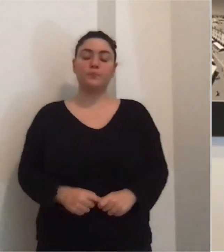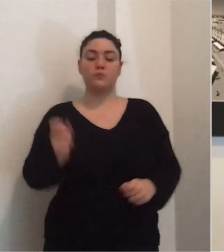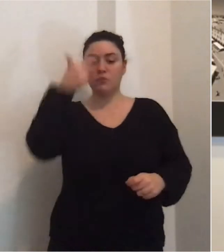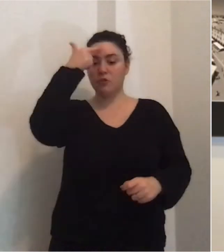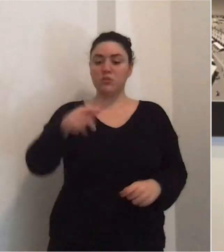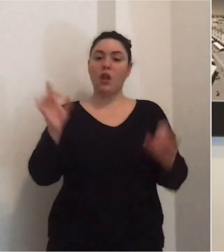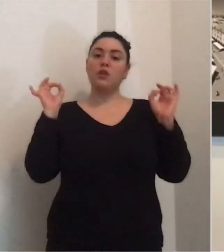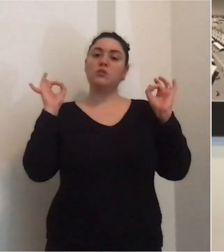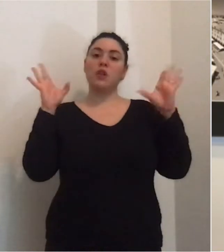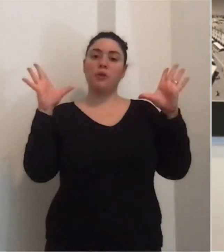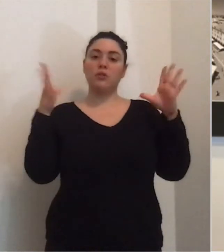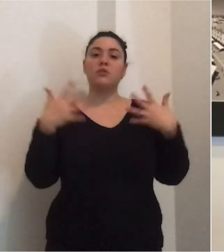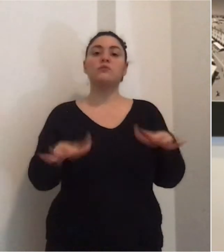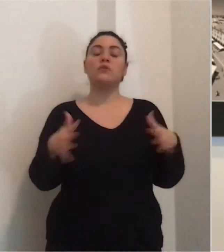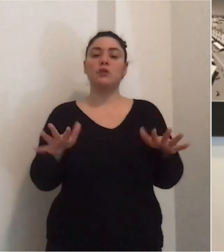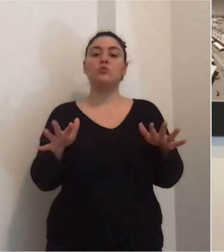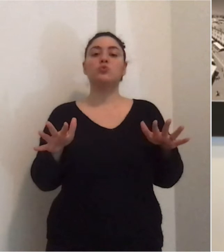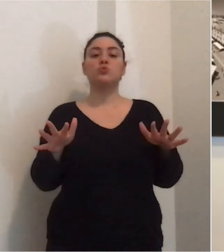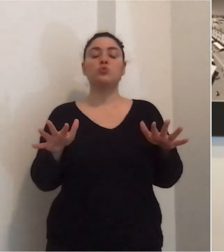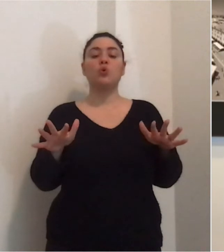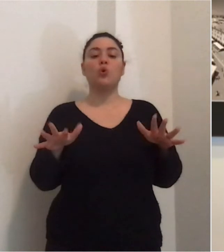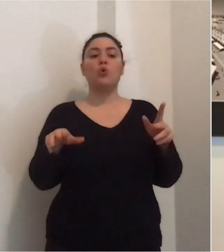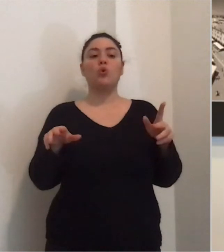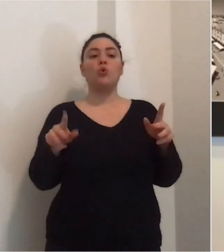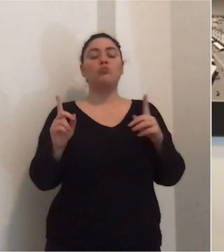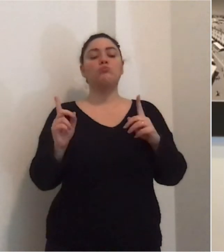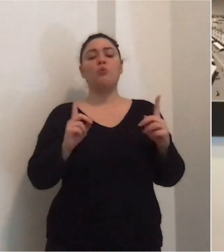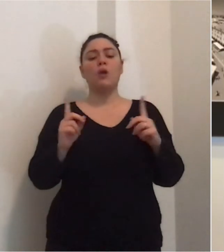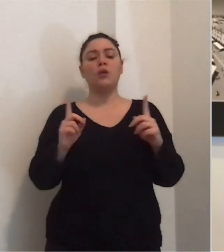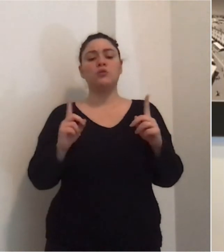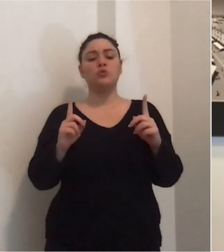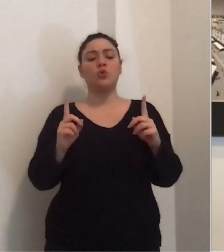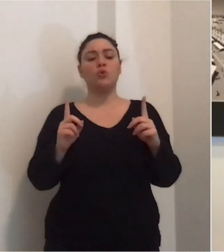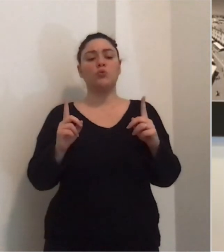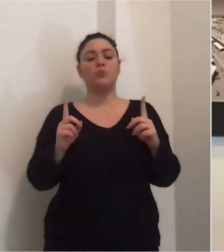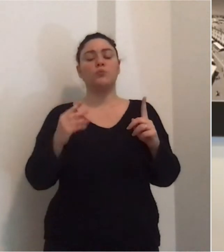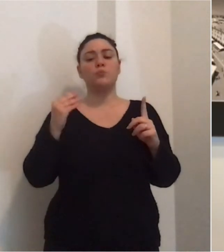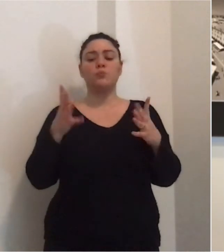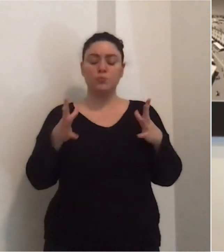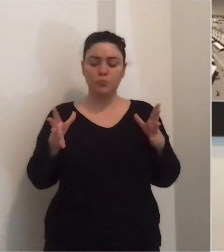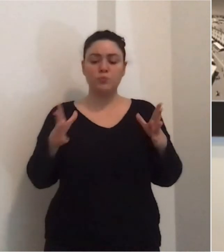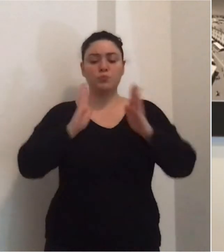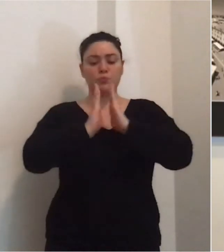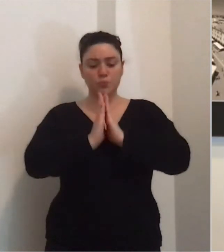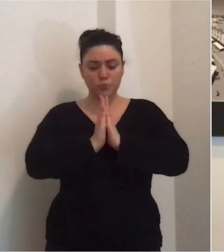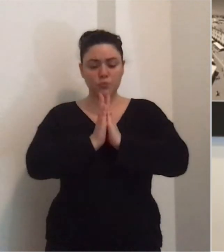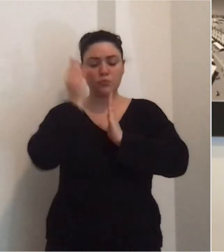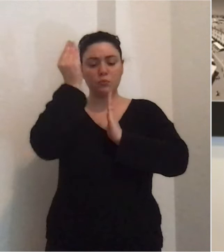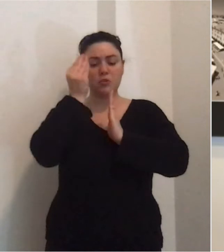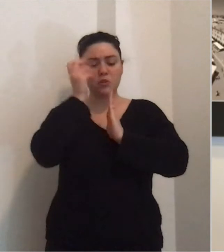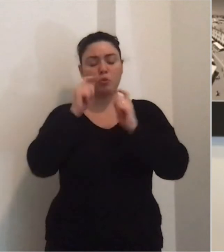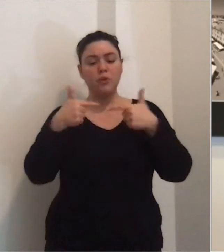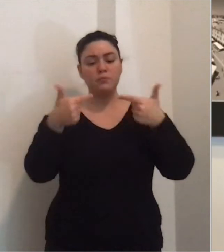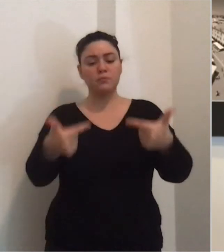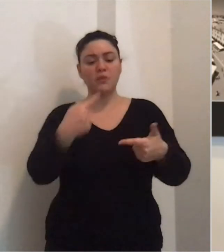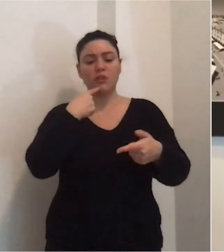sapete che stamattina abbiamo tenuto questo momento di raccoglimento in favore delle